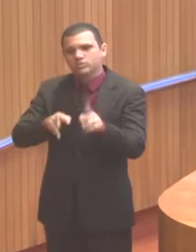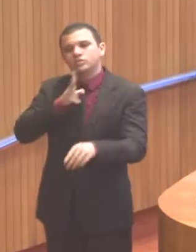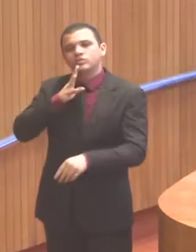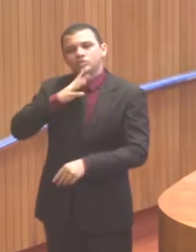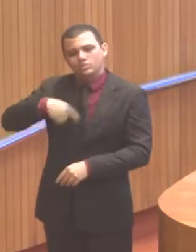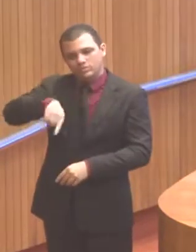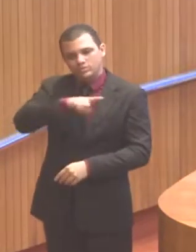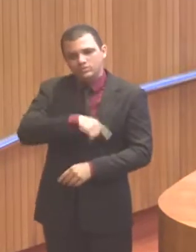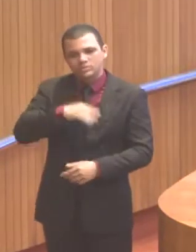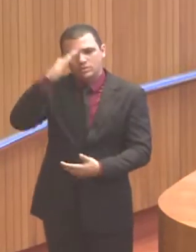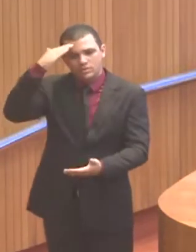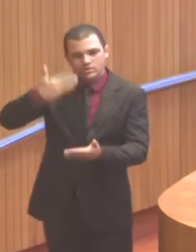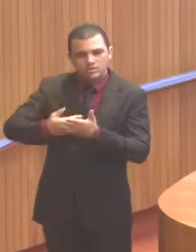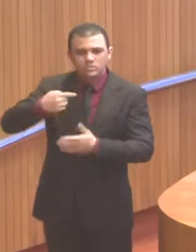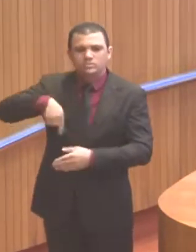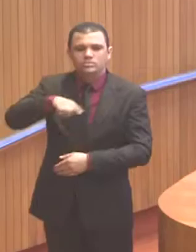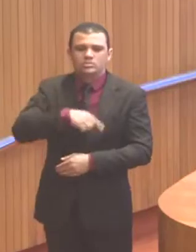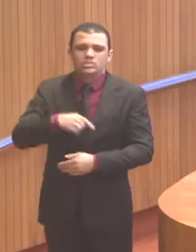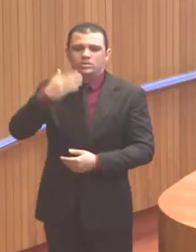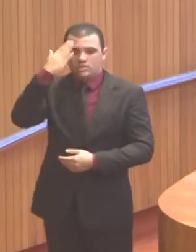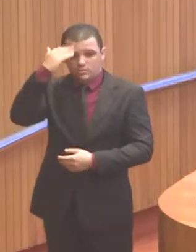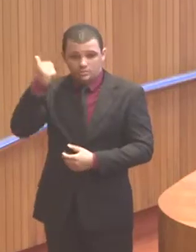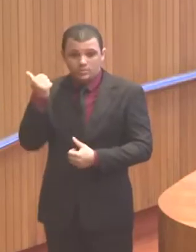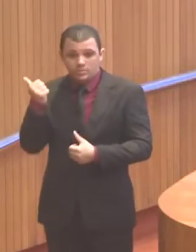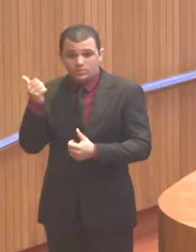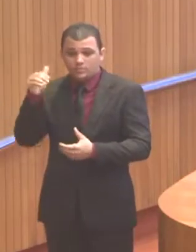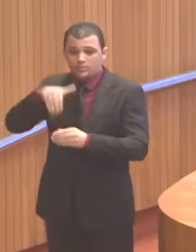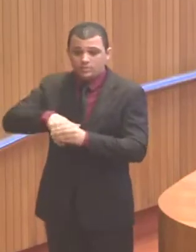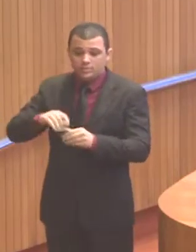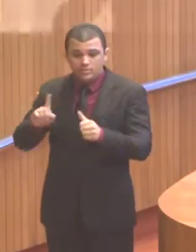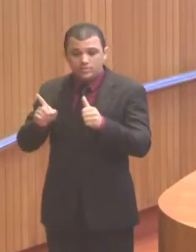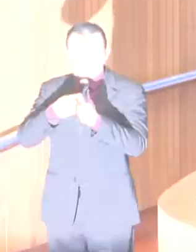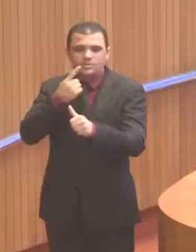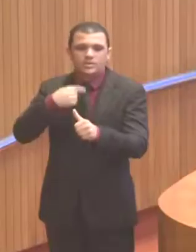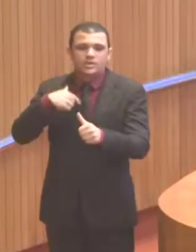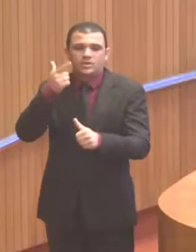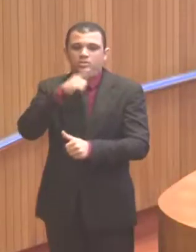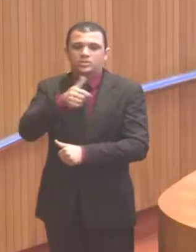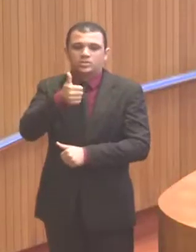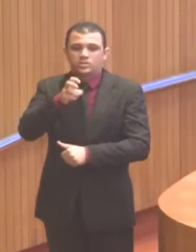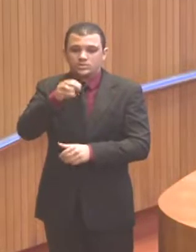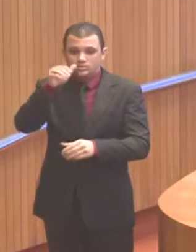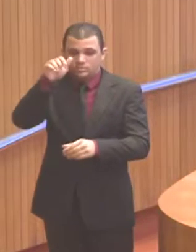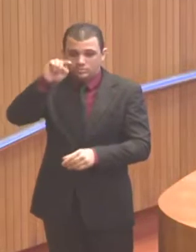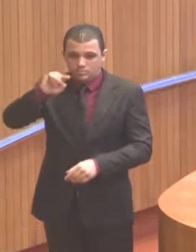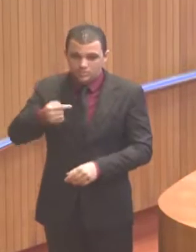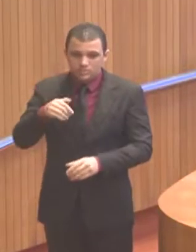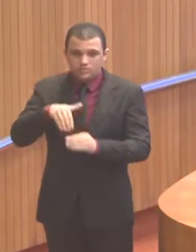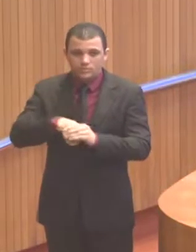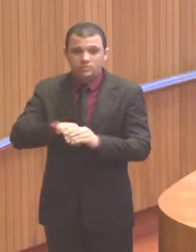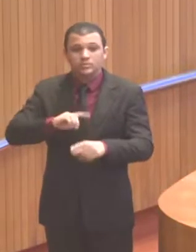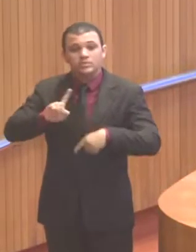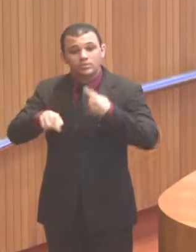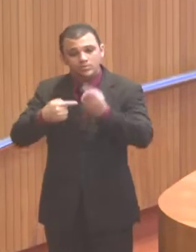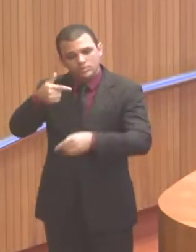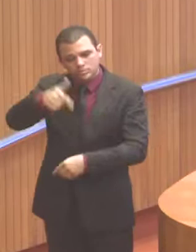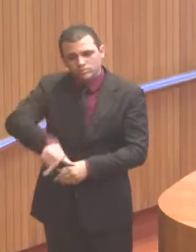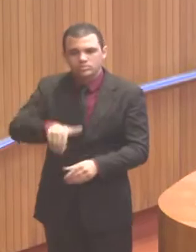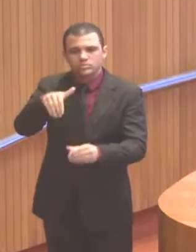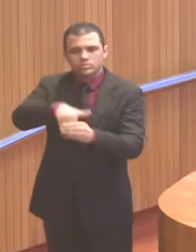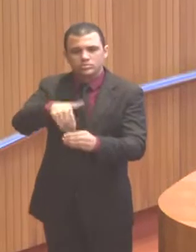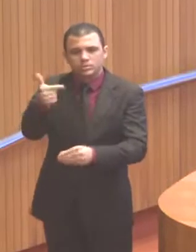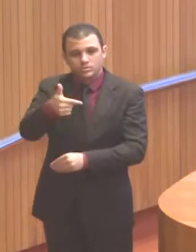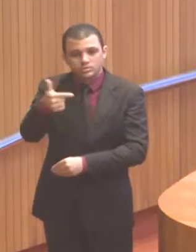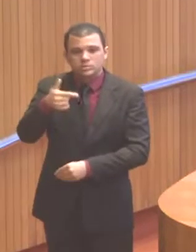tivemos, nós tivemos na primeira eleição 15 mil votos, e na segunda mais de 37 mil votos, quanto nesta eleição que nos